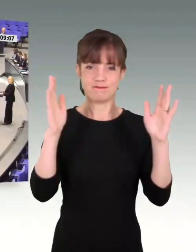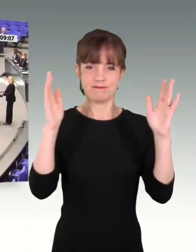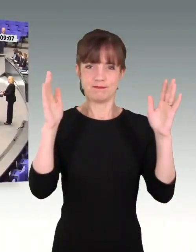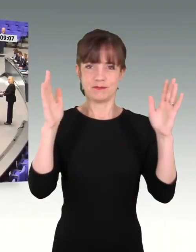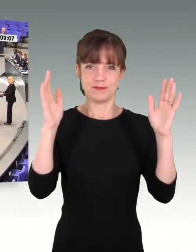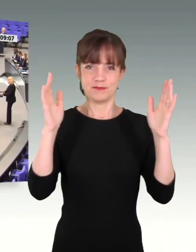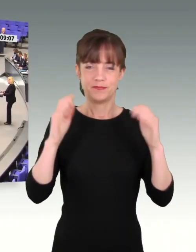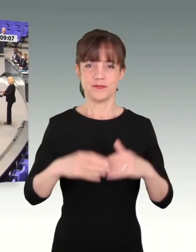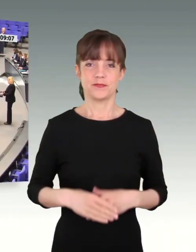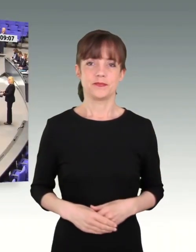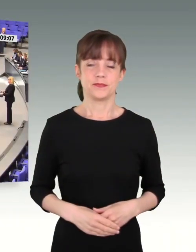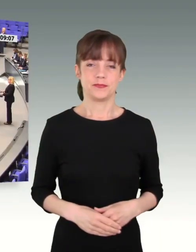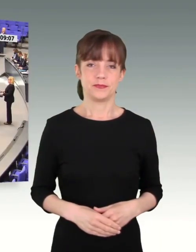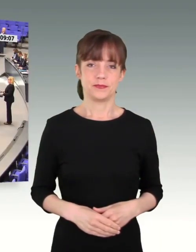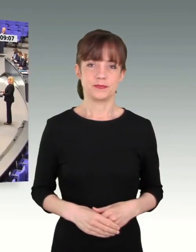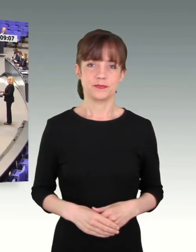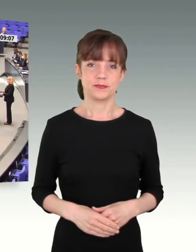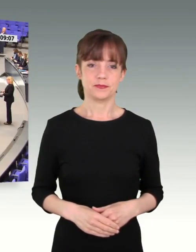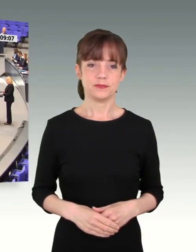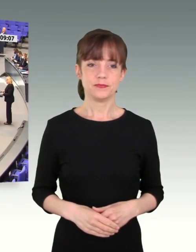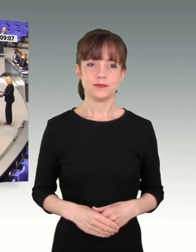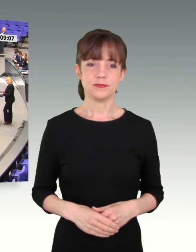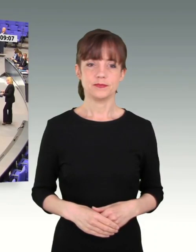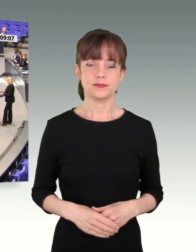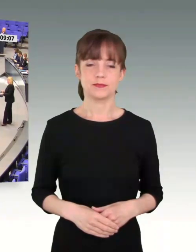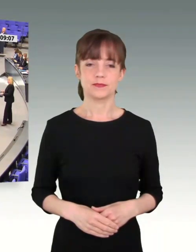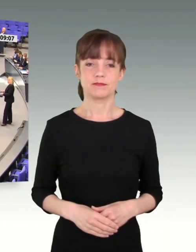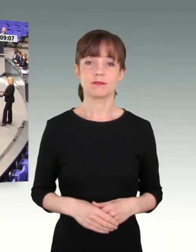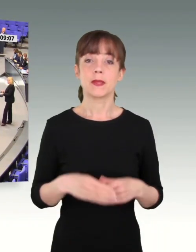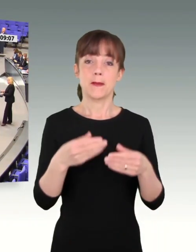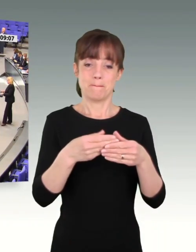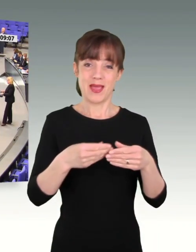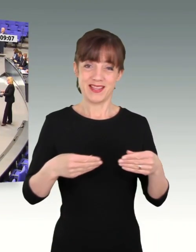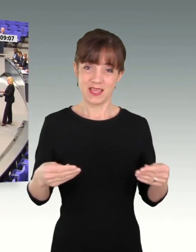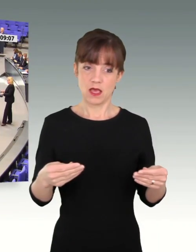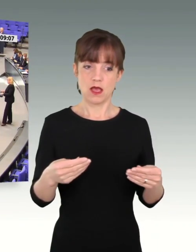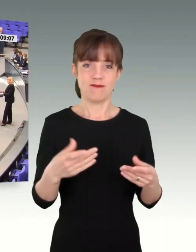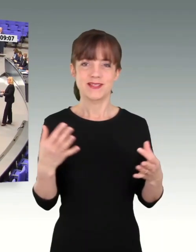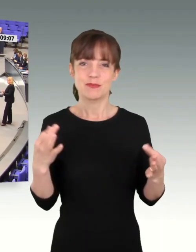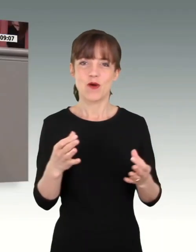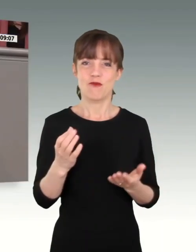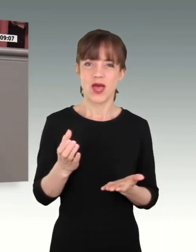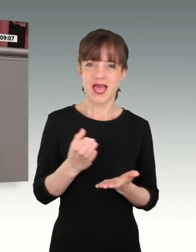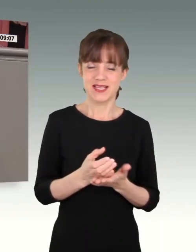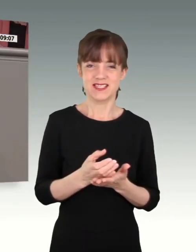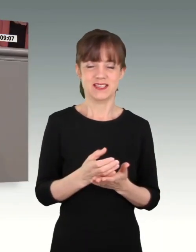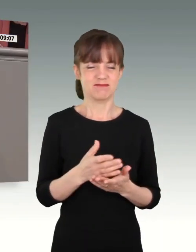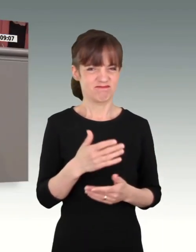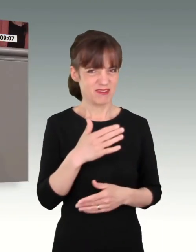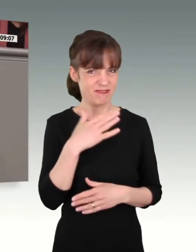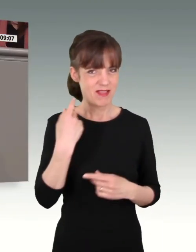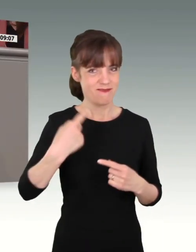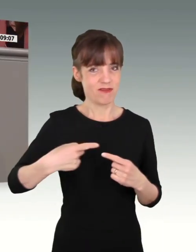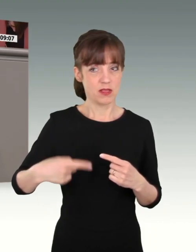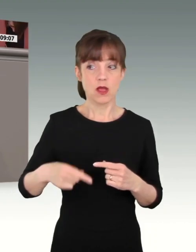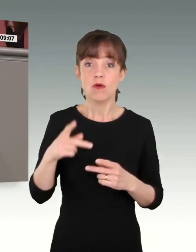Beim Material ist noch einiges zu tun. Selbst in den Einsätzen ist nicht alles da, was Soldatinnen und Soldaten für ihren